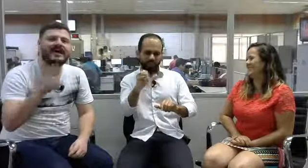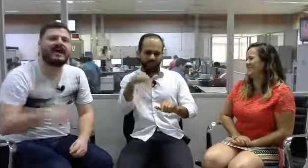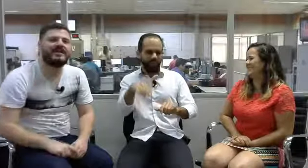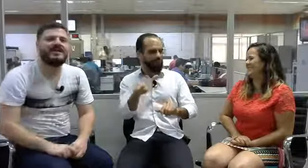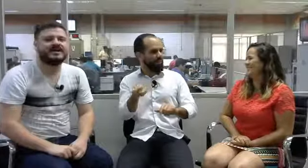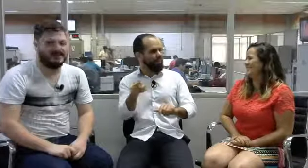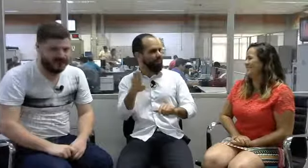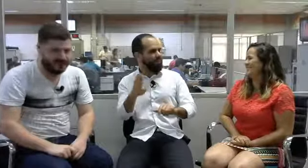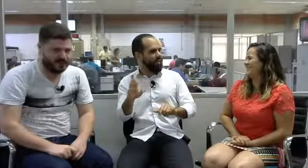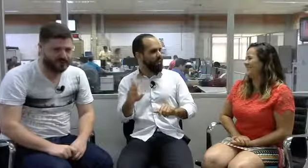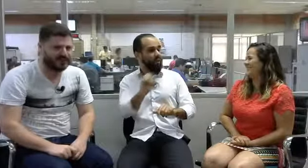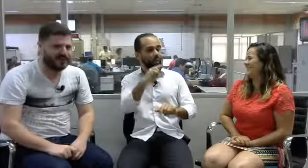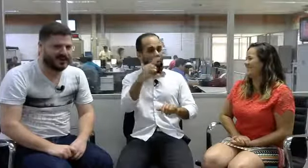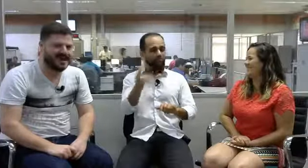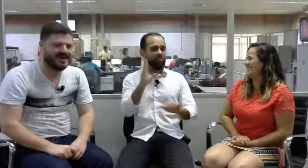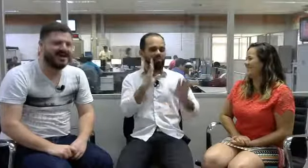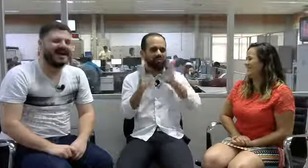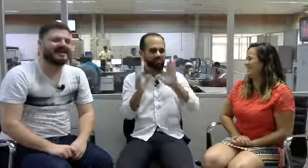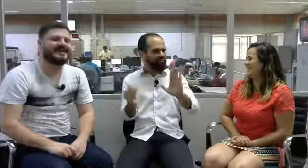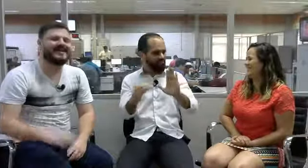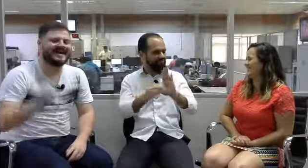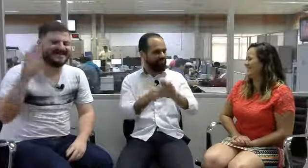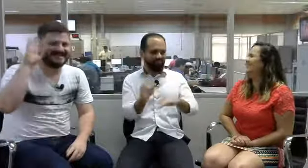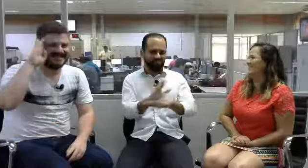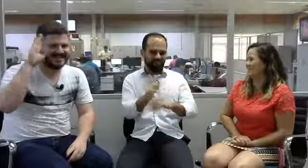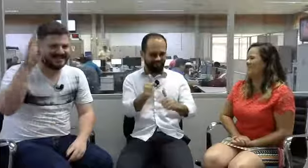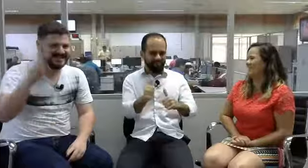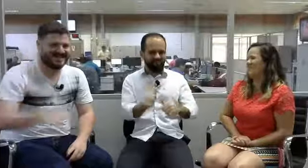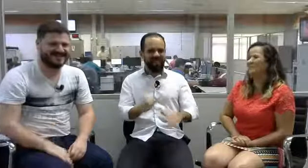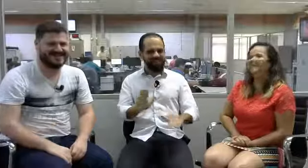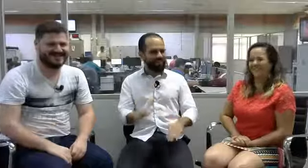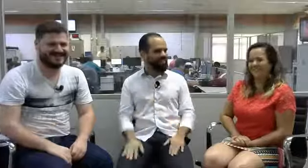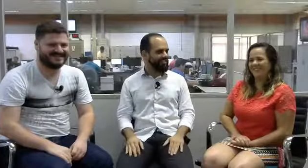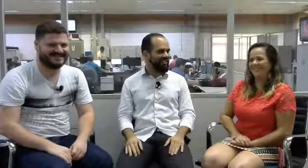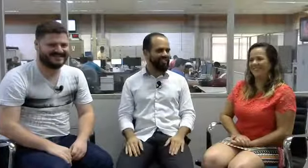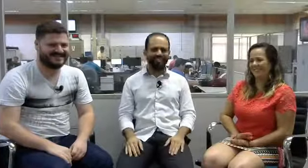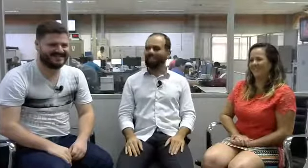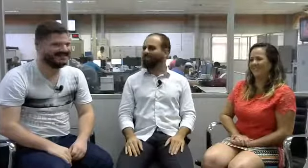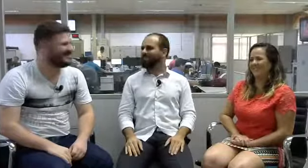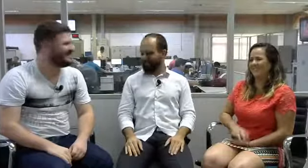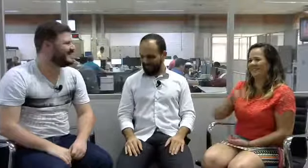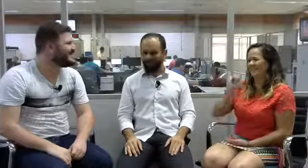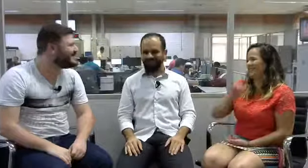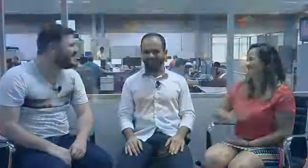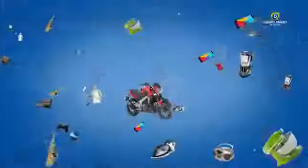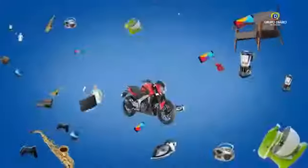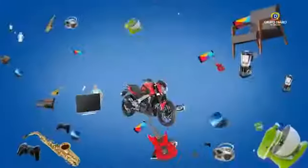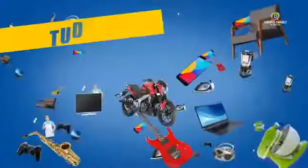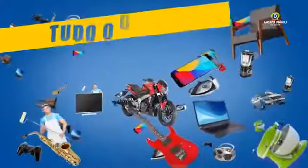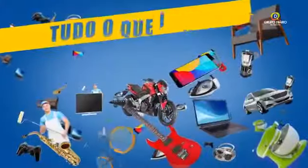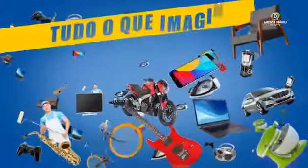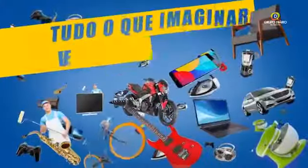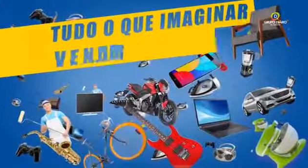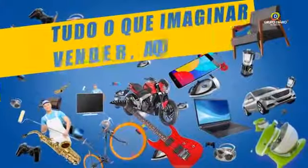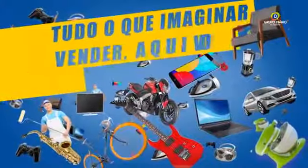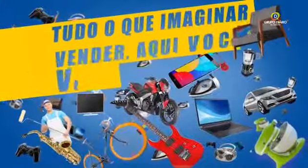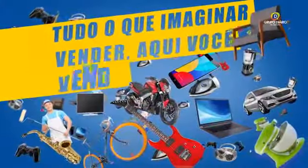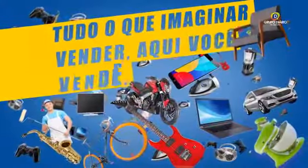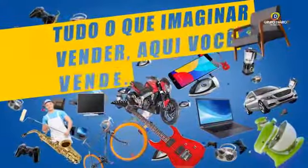aba Vídeos. Ok? Até mais. Grande abraço. Gente, muito obrigado. O que você imaginar vender,